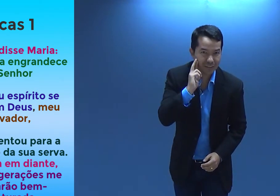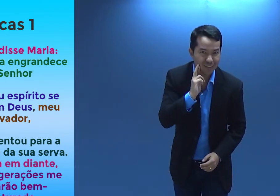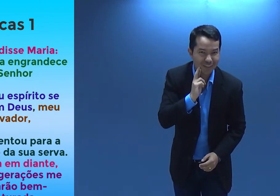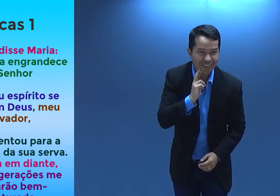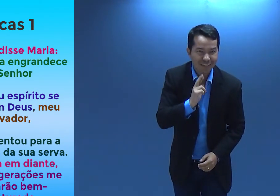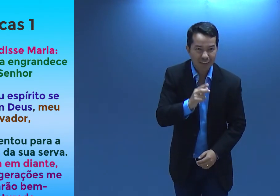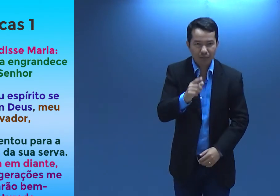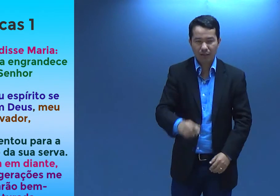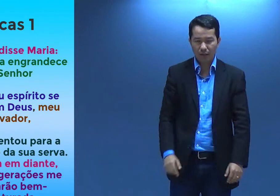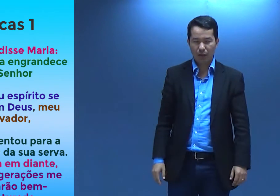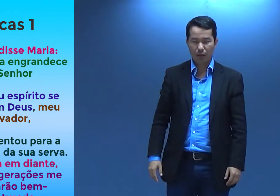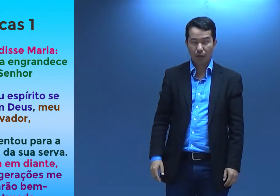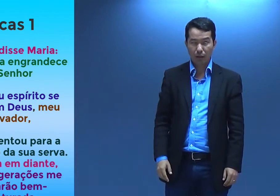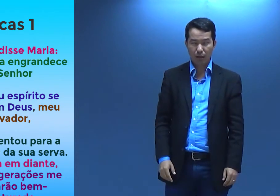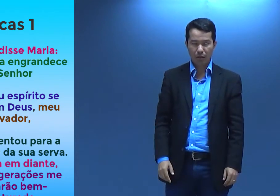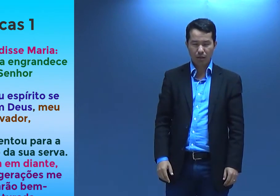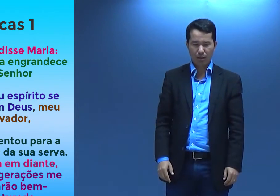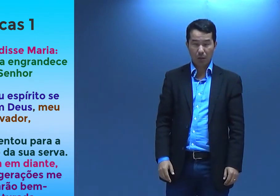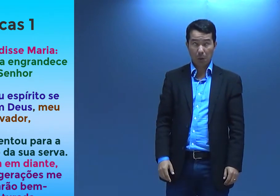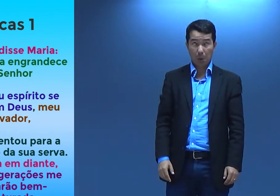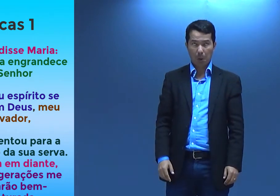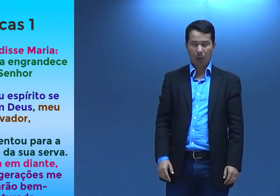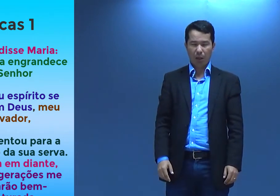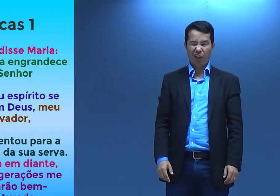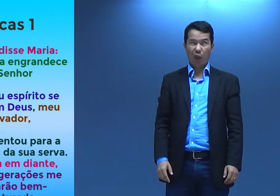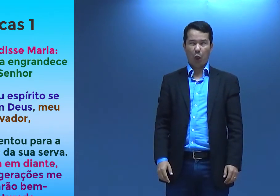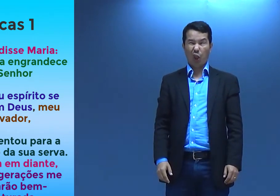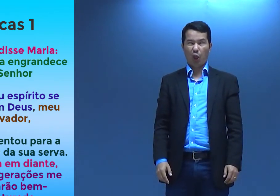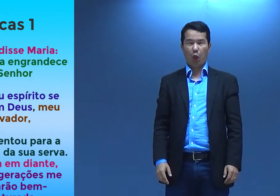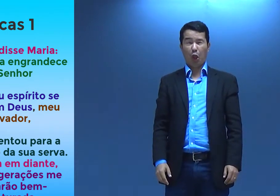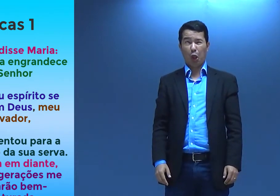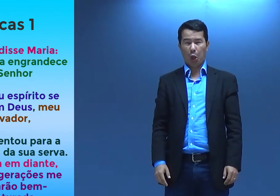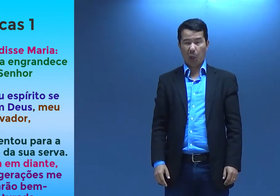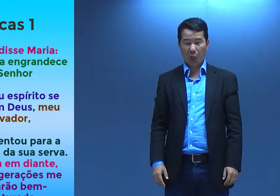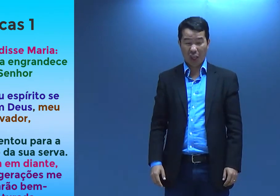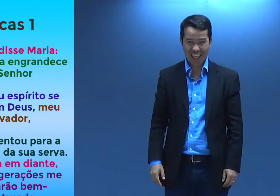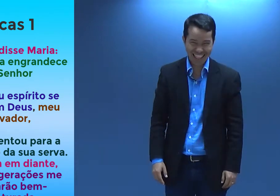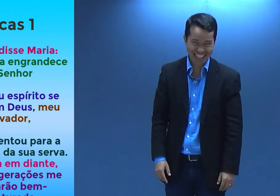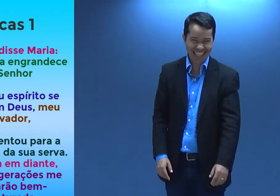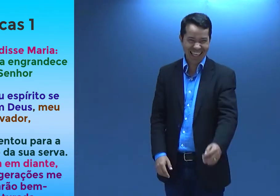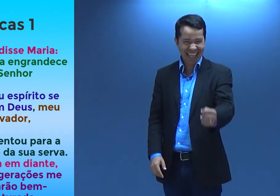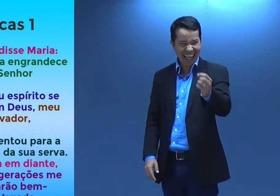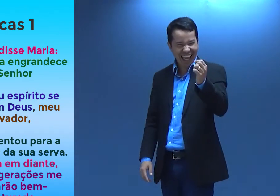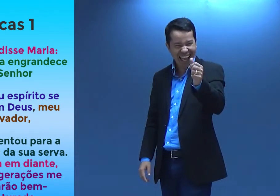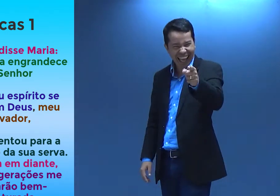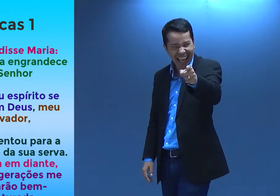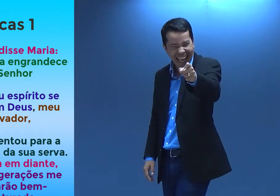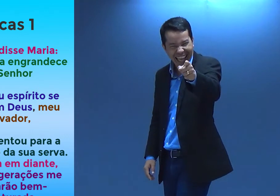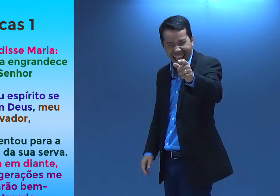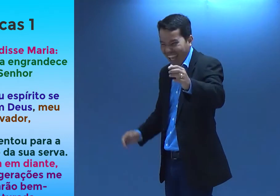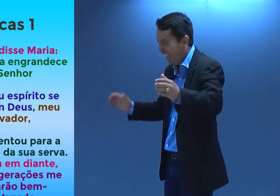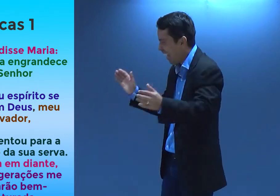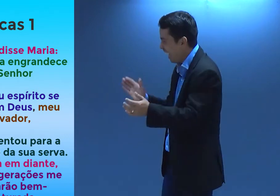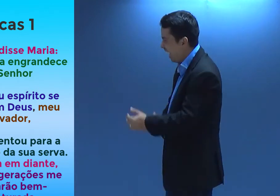Você entendeu? É que você está com um olhar assim, meio que parece que você está dormindo. Fazendo umas caretas. Só ela, hein?